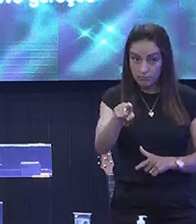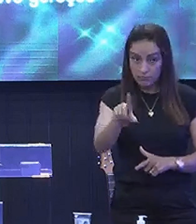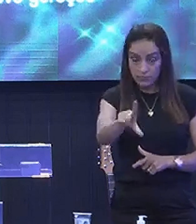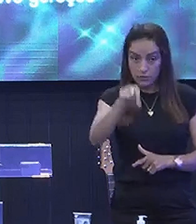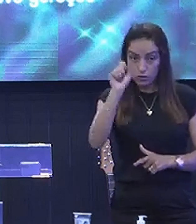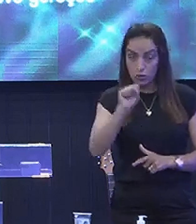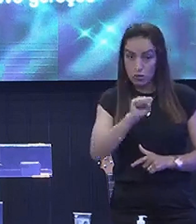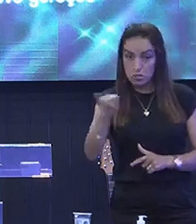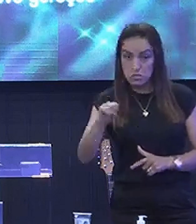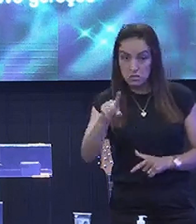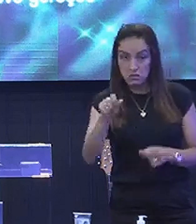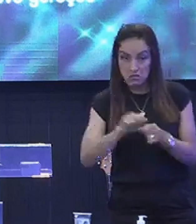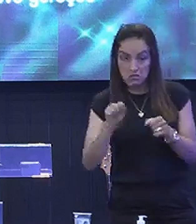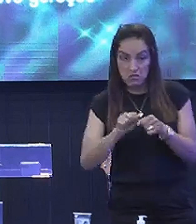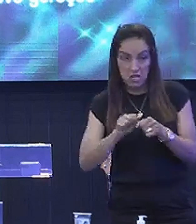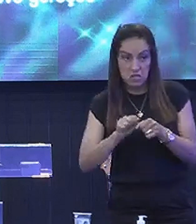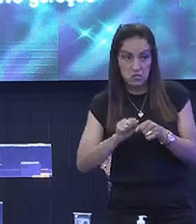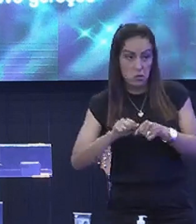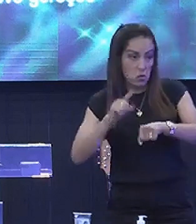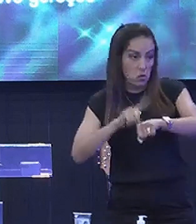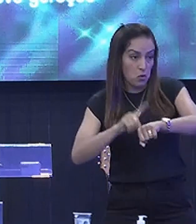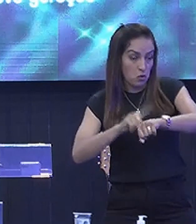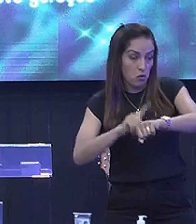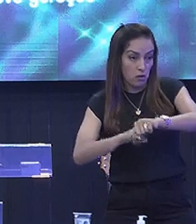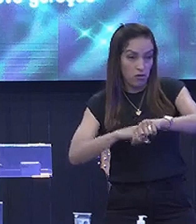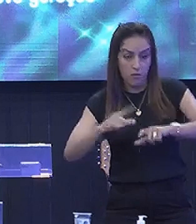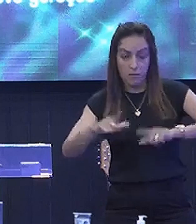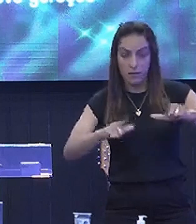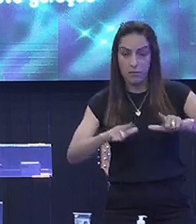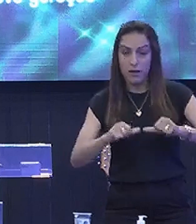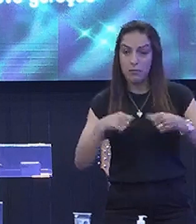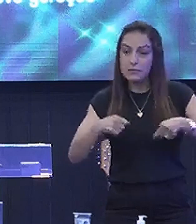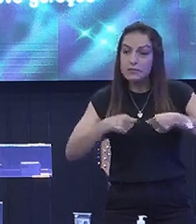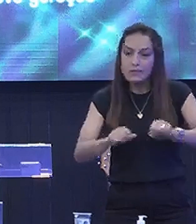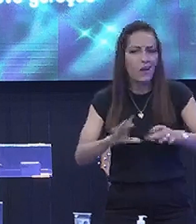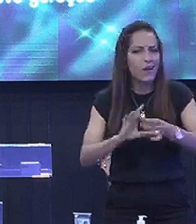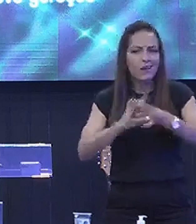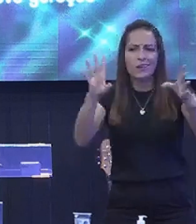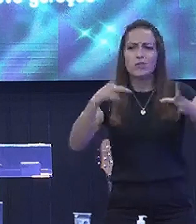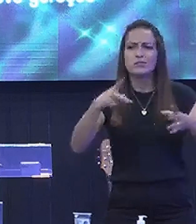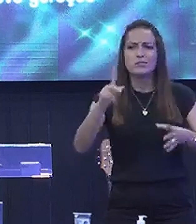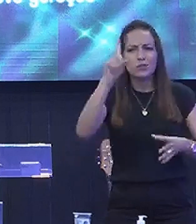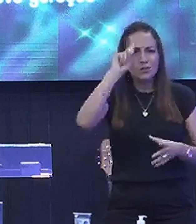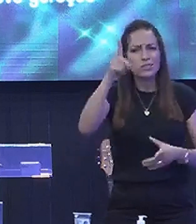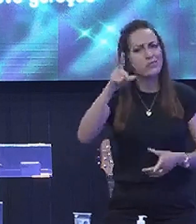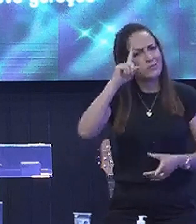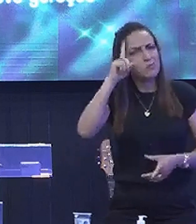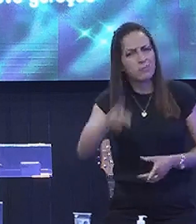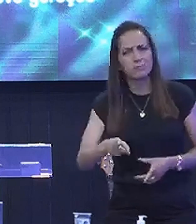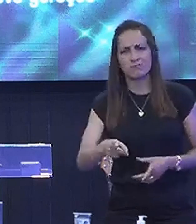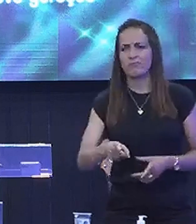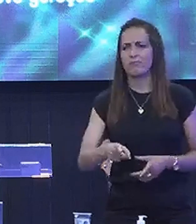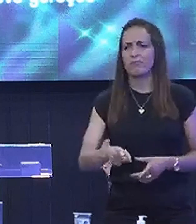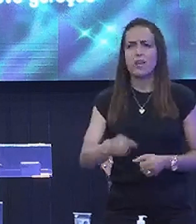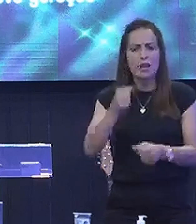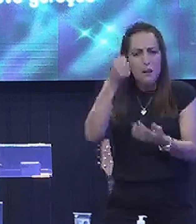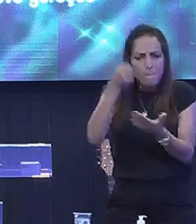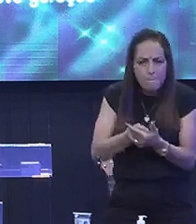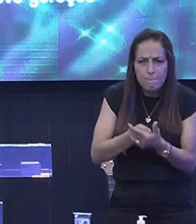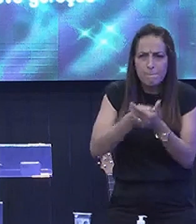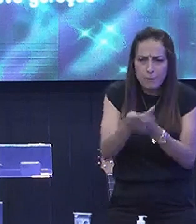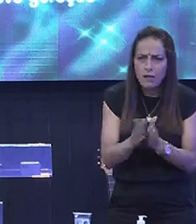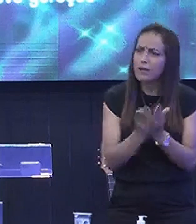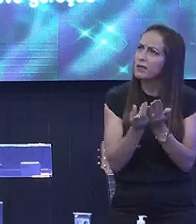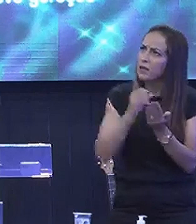Se você Faz sua carga horária? Não Você tem que ficar À disposição Do seu patrão Ele paga E a